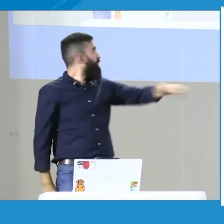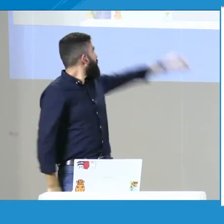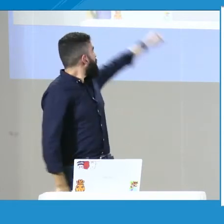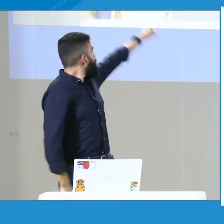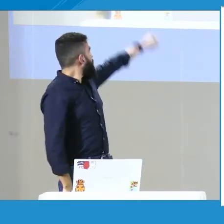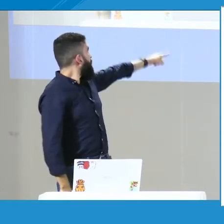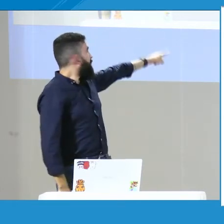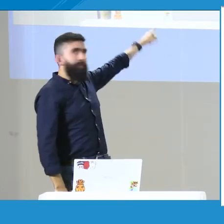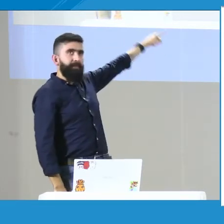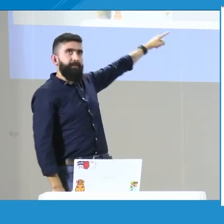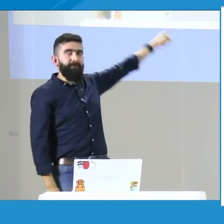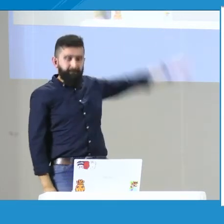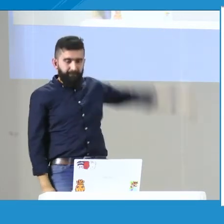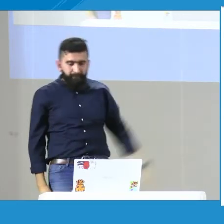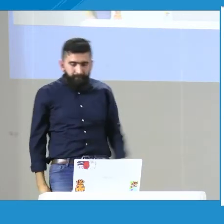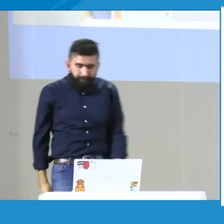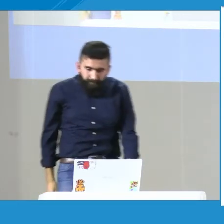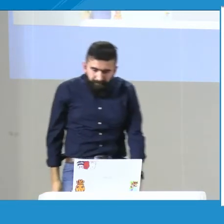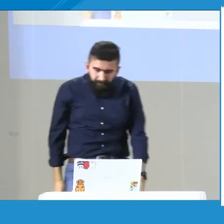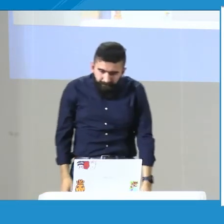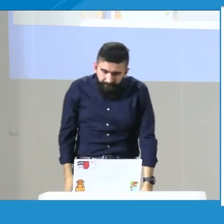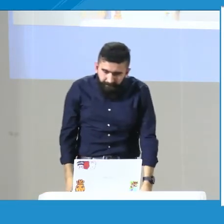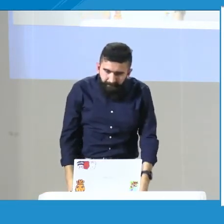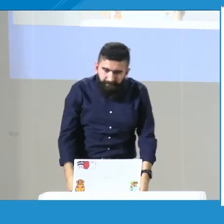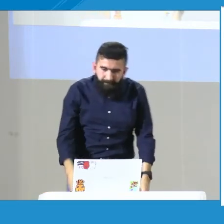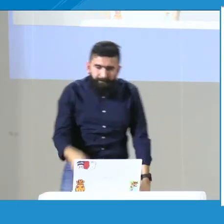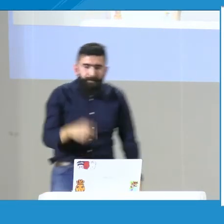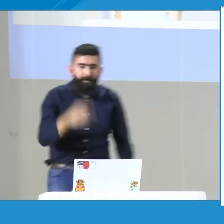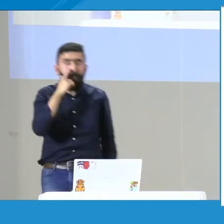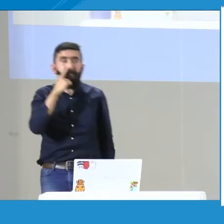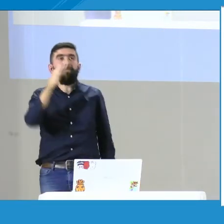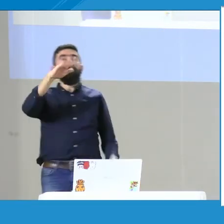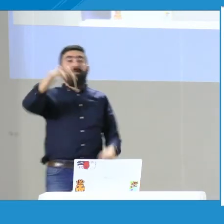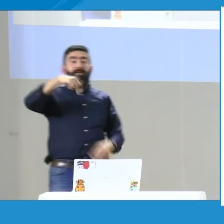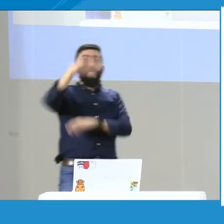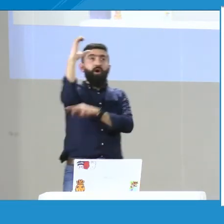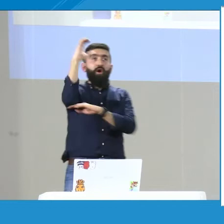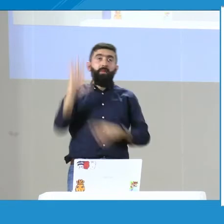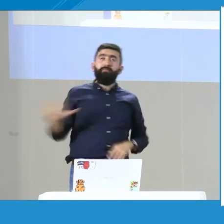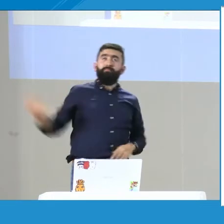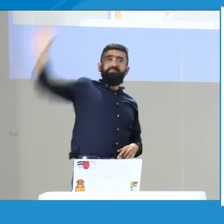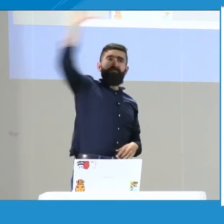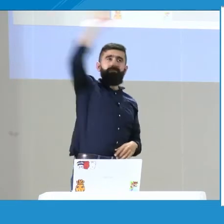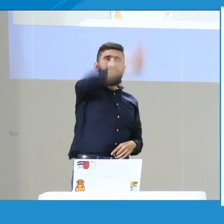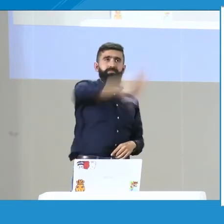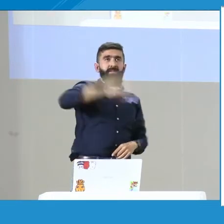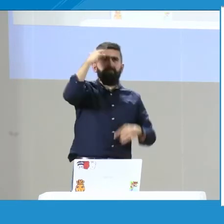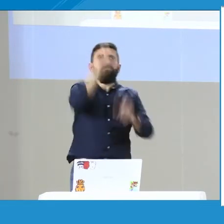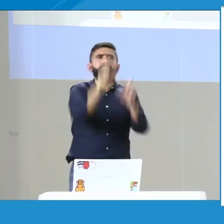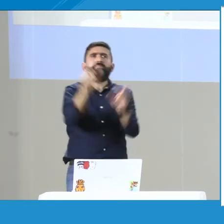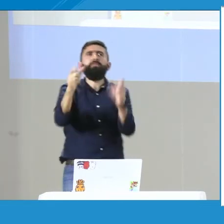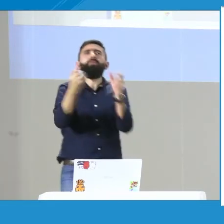respecto del uso de las lenguas. Entonces, estas son las cuatro justificaciones o las cuatro razones que le dan peso a este estudio.